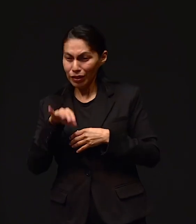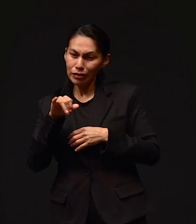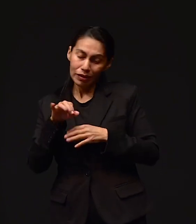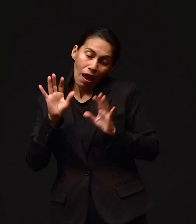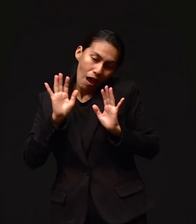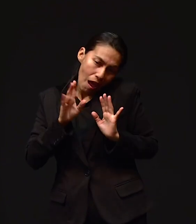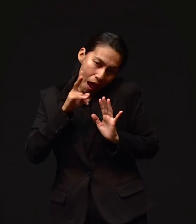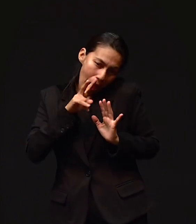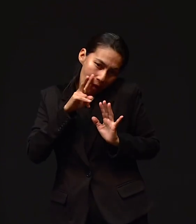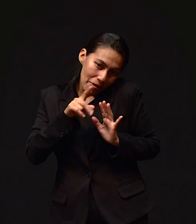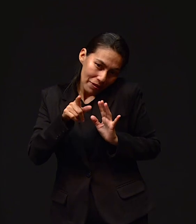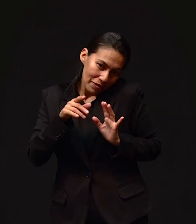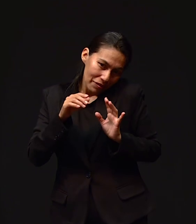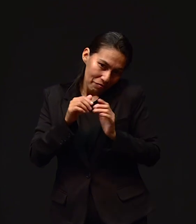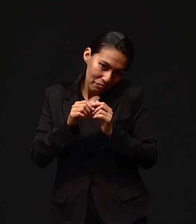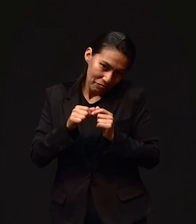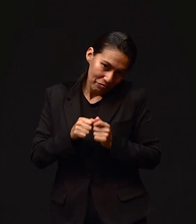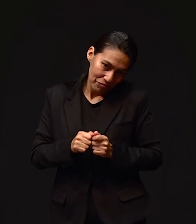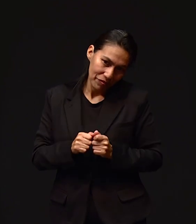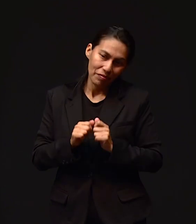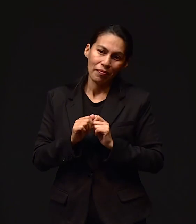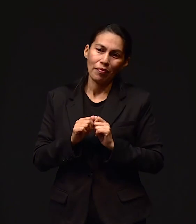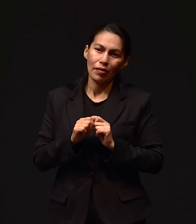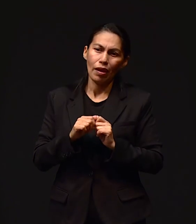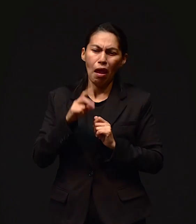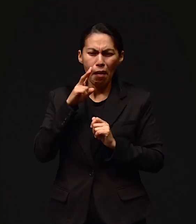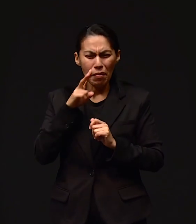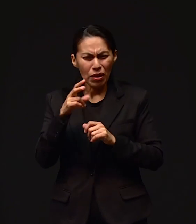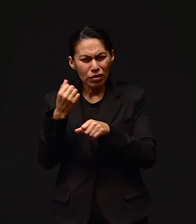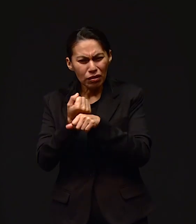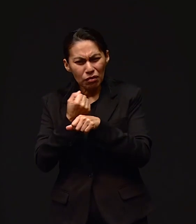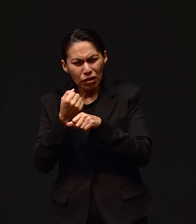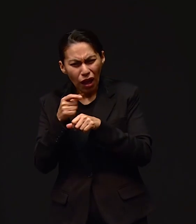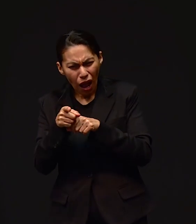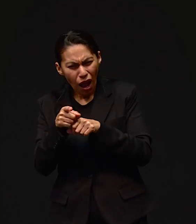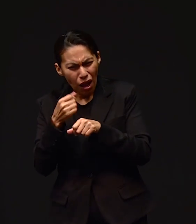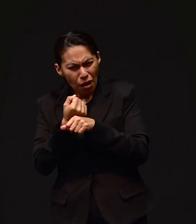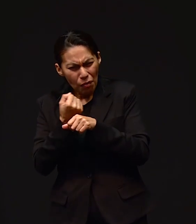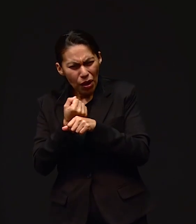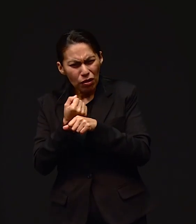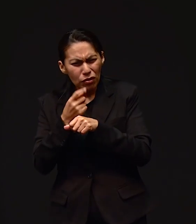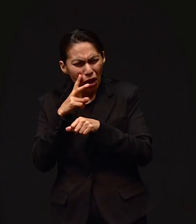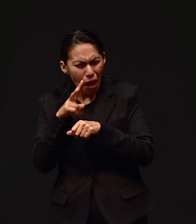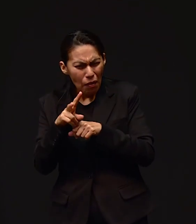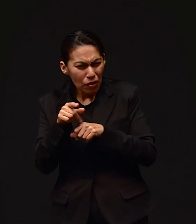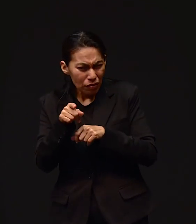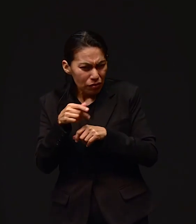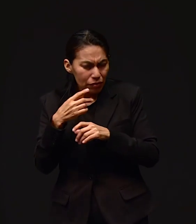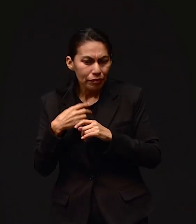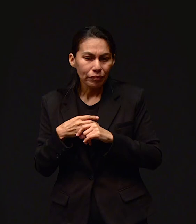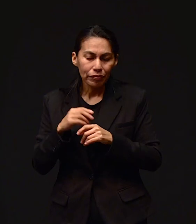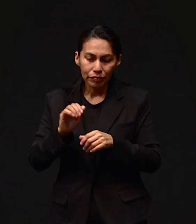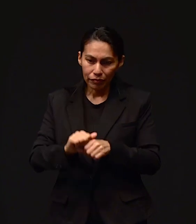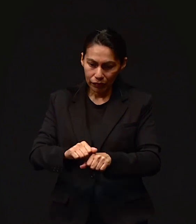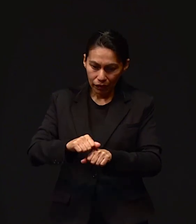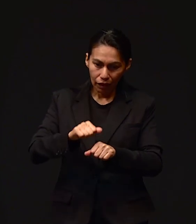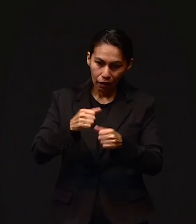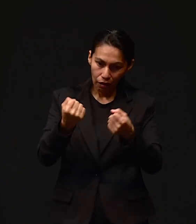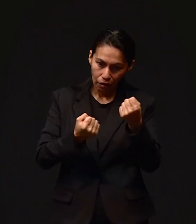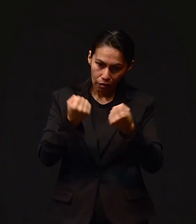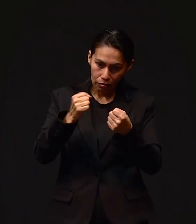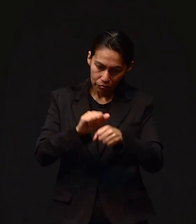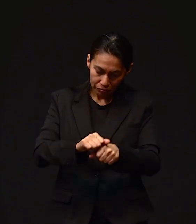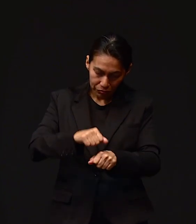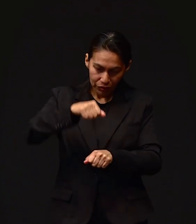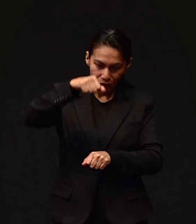eso sí, si te quedan, me dijo. No sé, cuando yo los vi, pensé luego en ti, me dijo. Y entonces me lleva a la cajuela de su